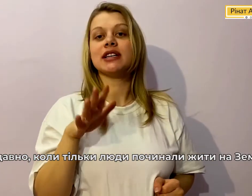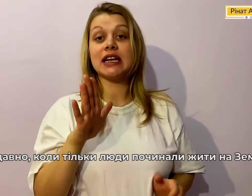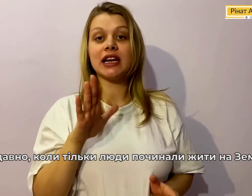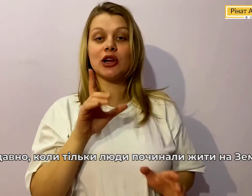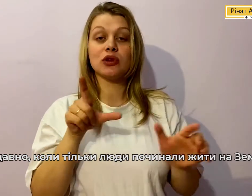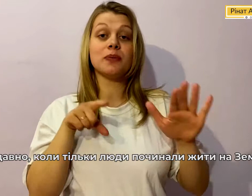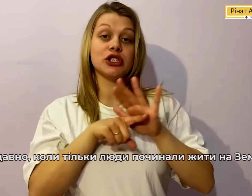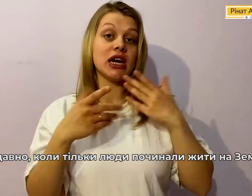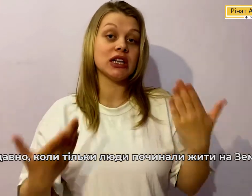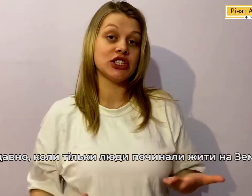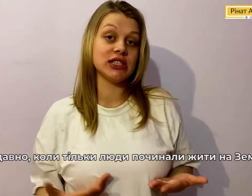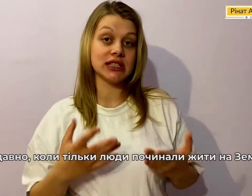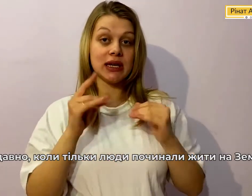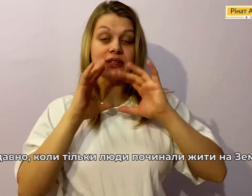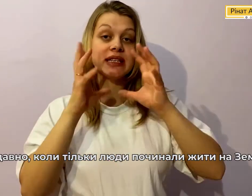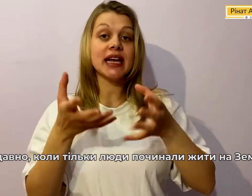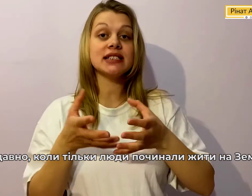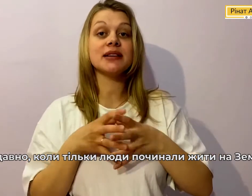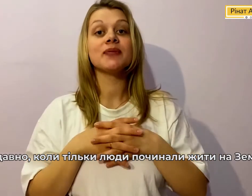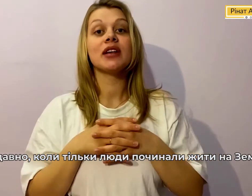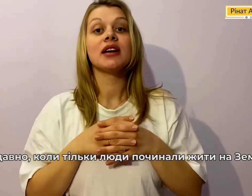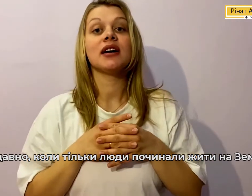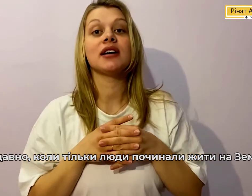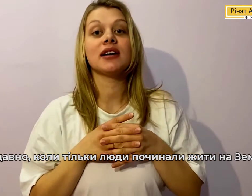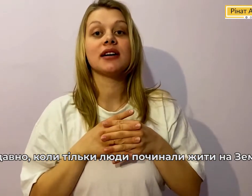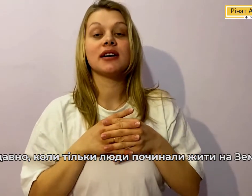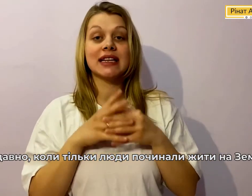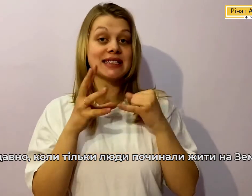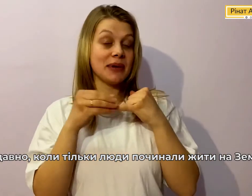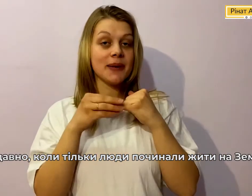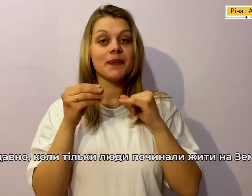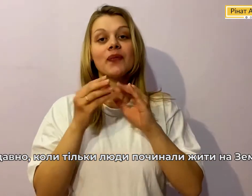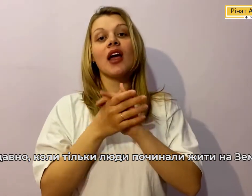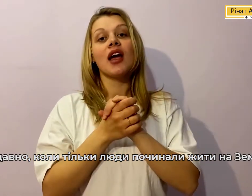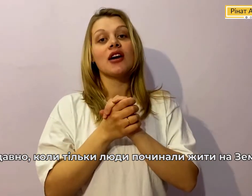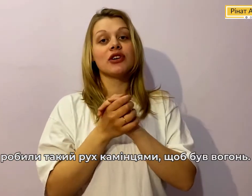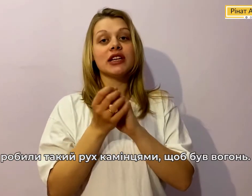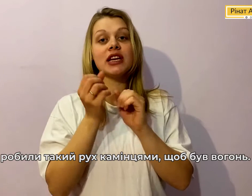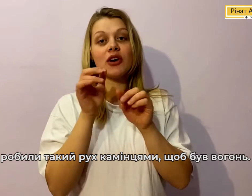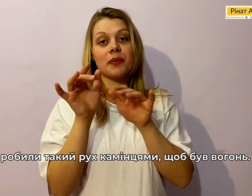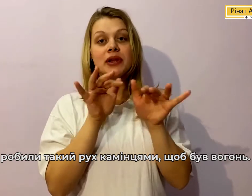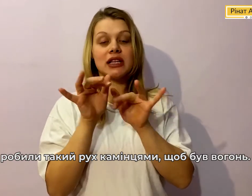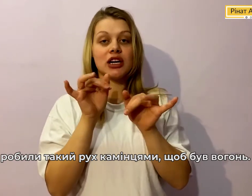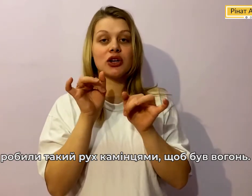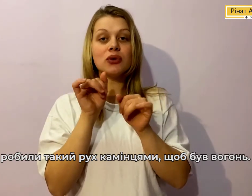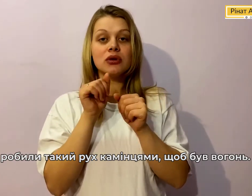тільки люди Починали жити На планеті На землі Вони Робили такий рух